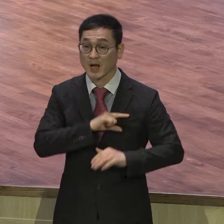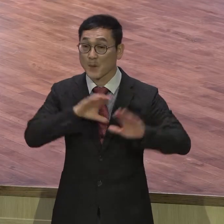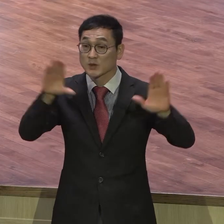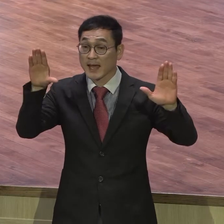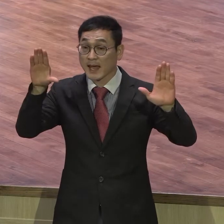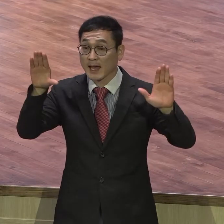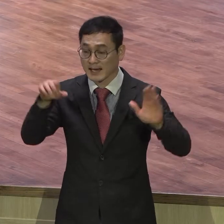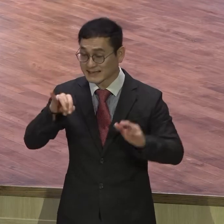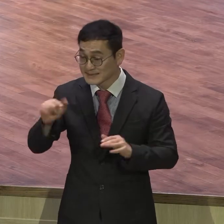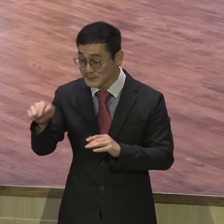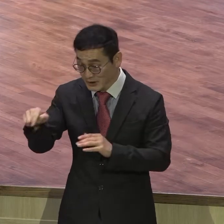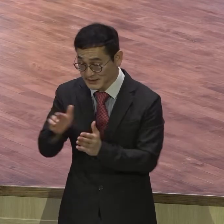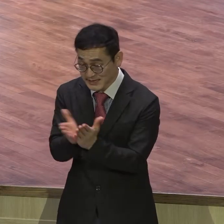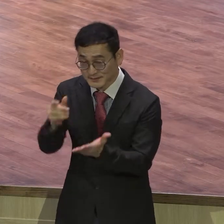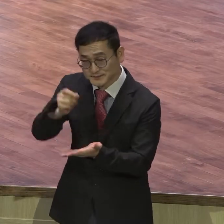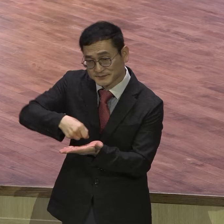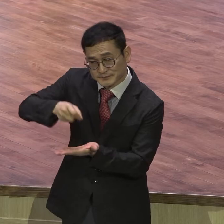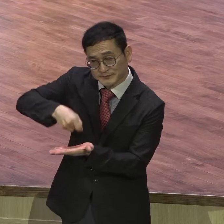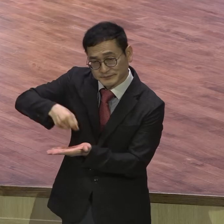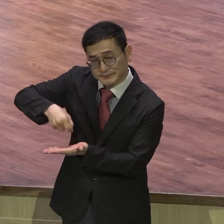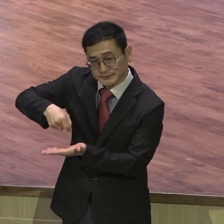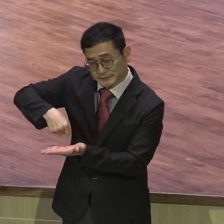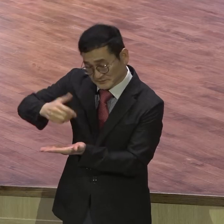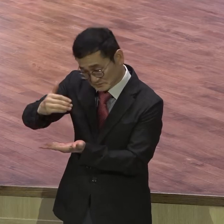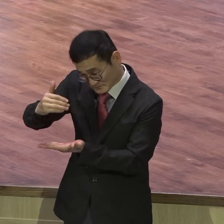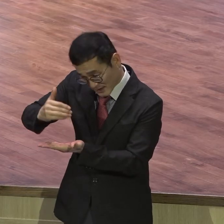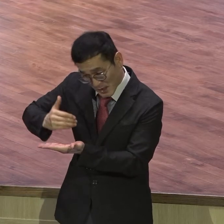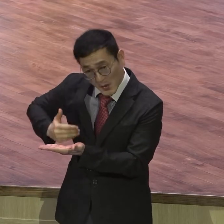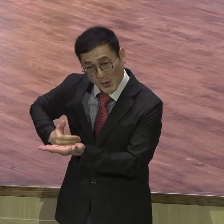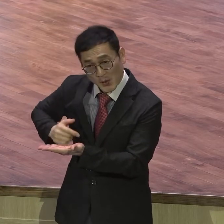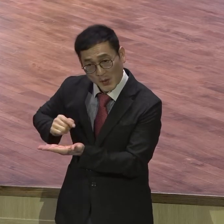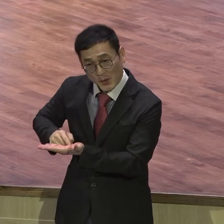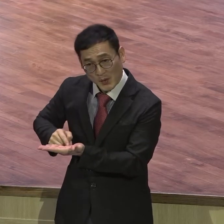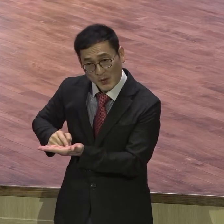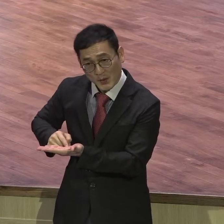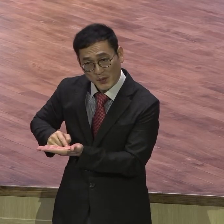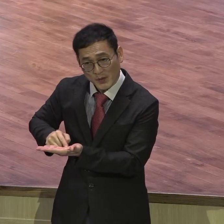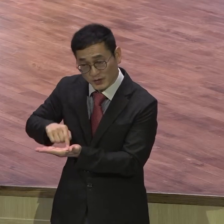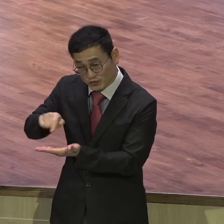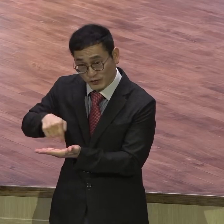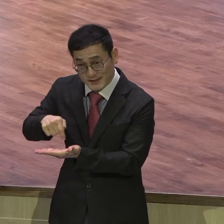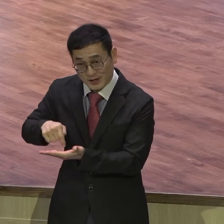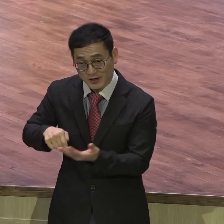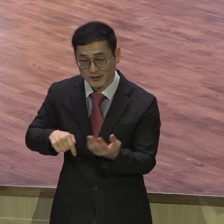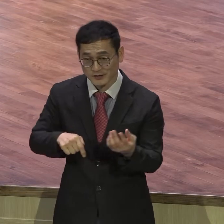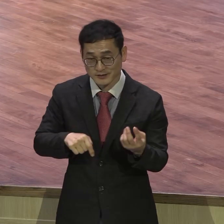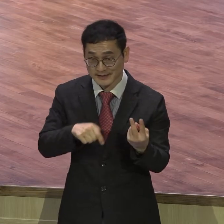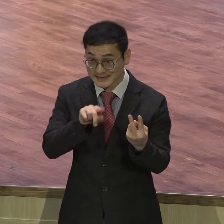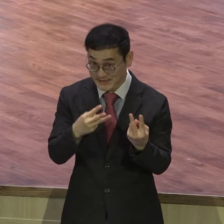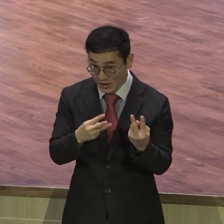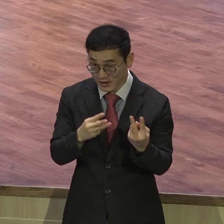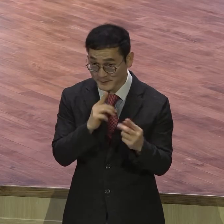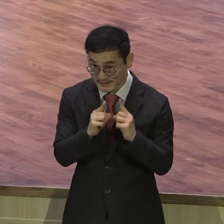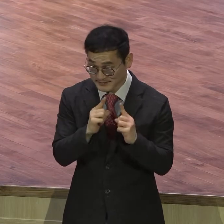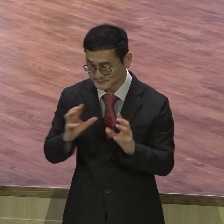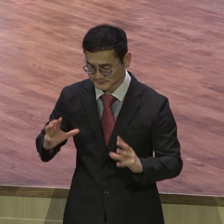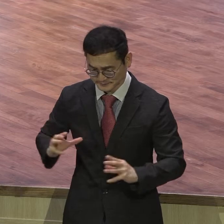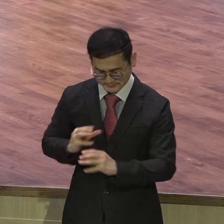강조하고 있는 내용이 함축되어 있어요. 2절의 말씀에 그냥 보면 단순히 거리를